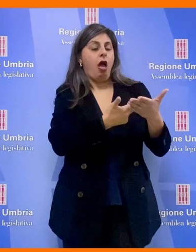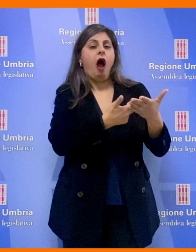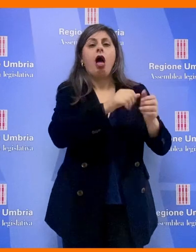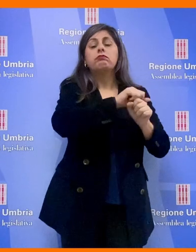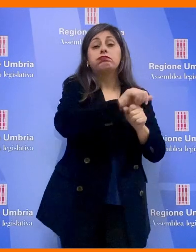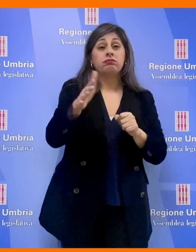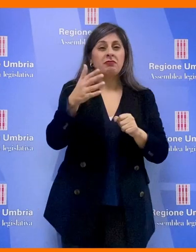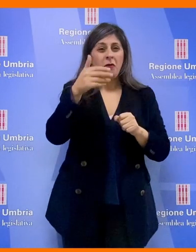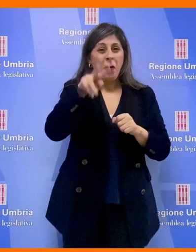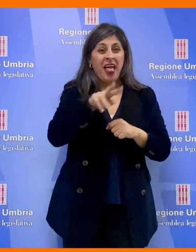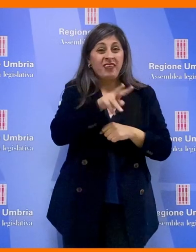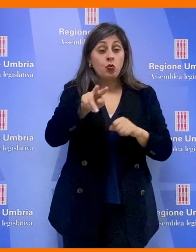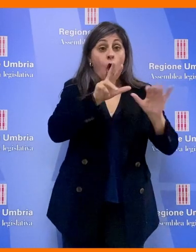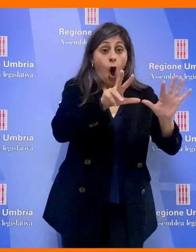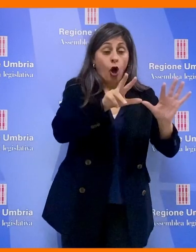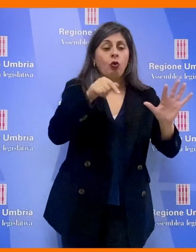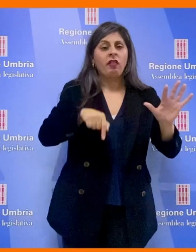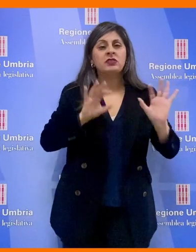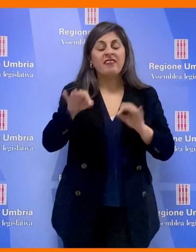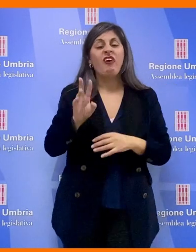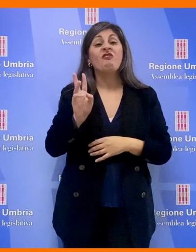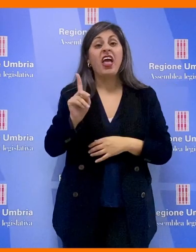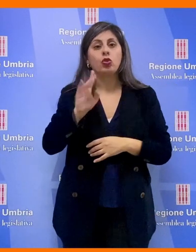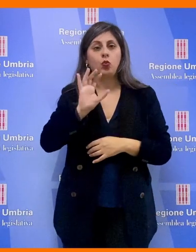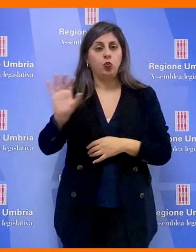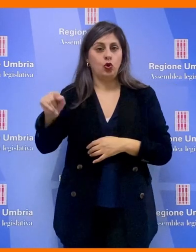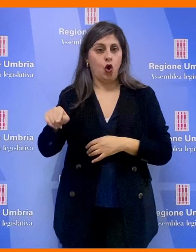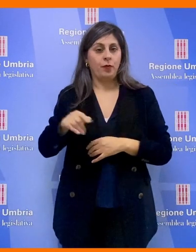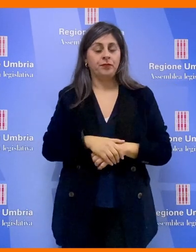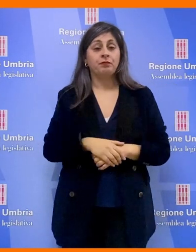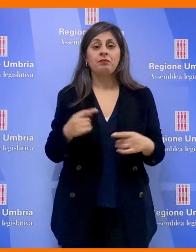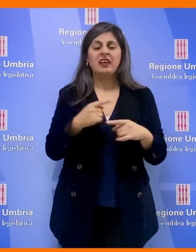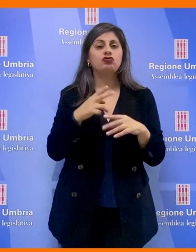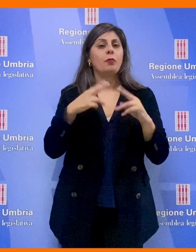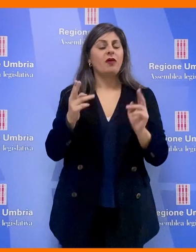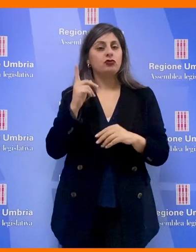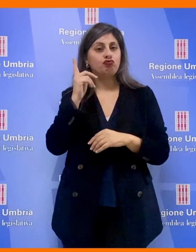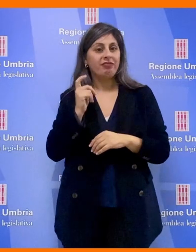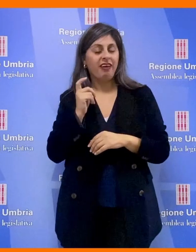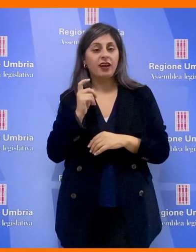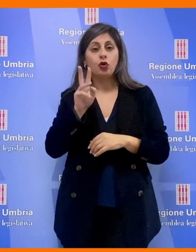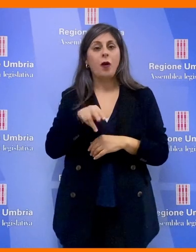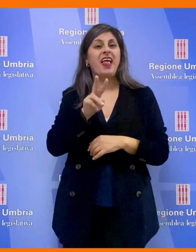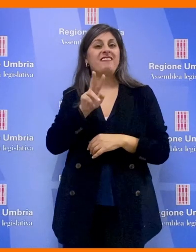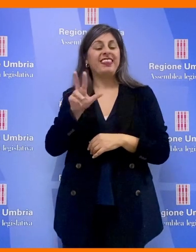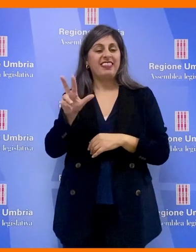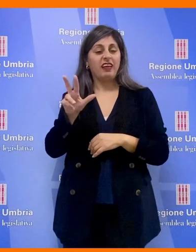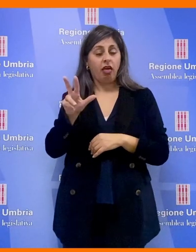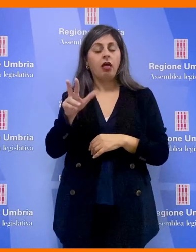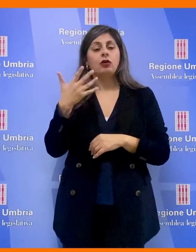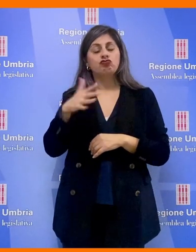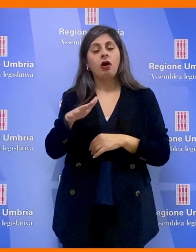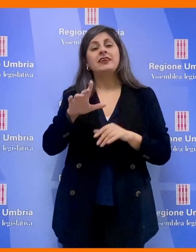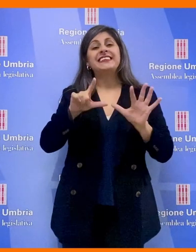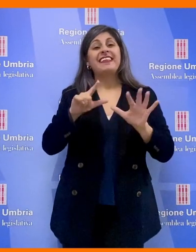otto casi del 2022 siamo già al 21 di quest'anno. Per quanto riguarda la provincia di Terni, nel 2023 si registrano